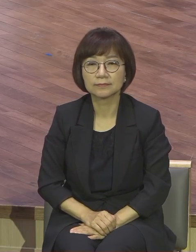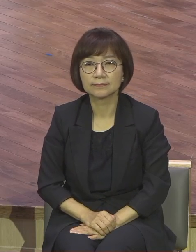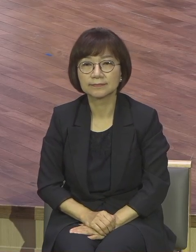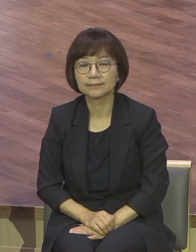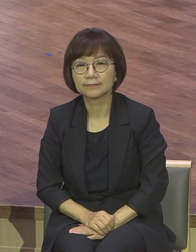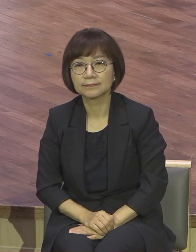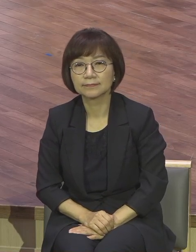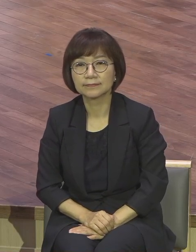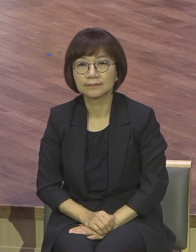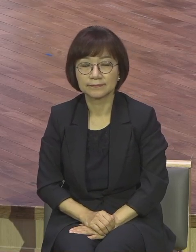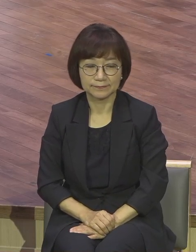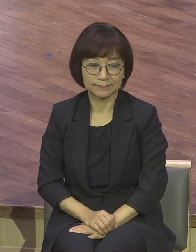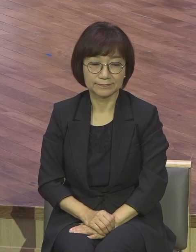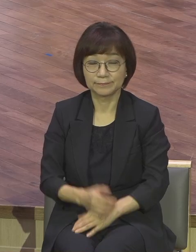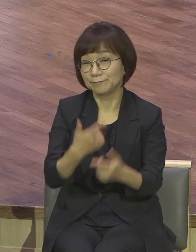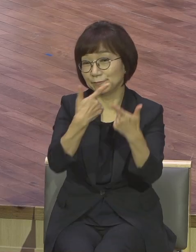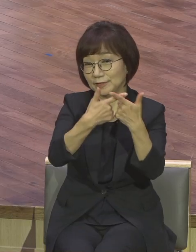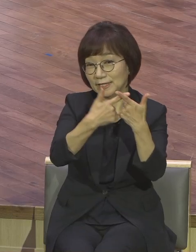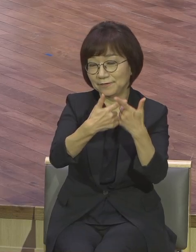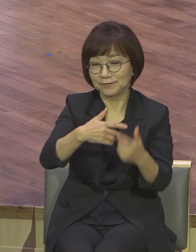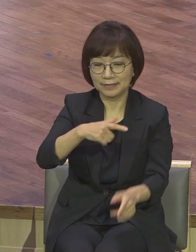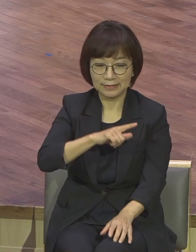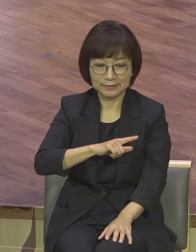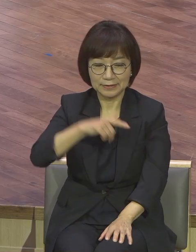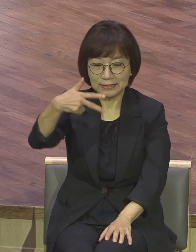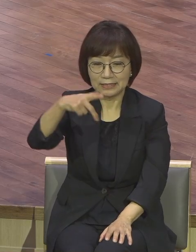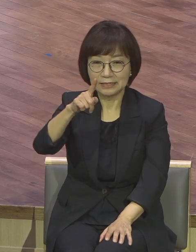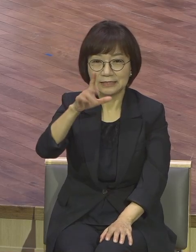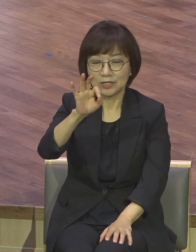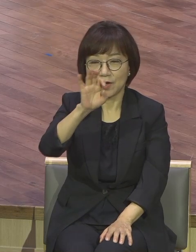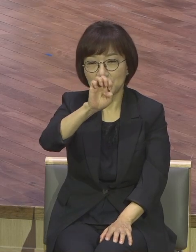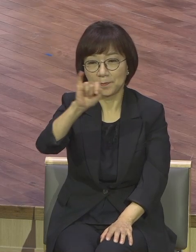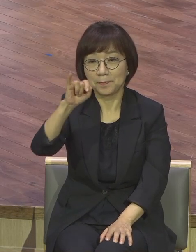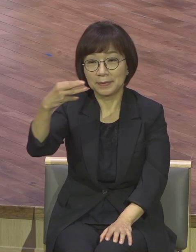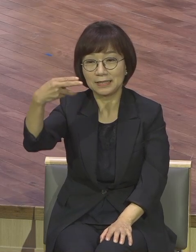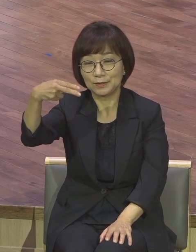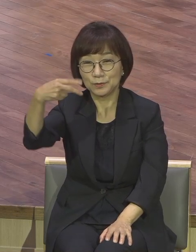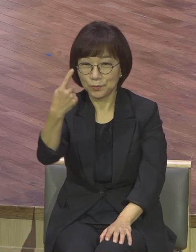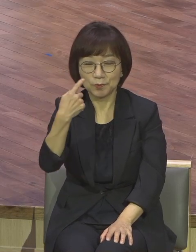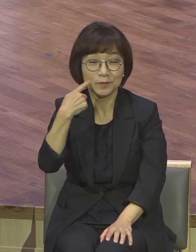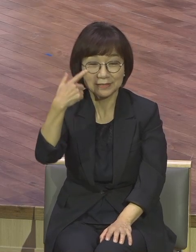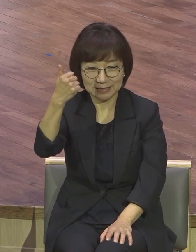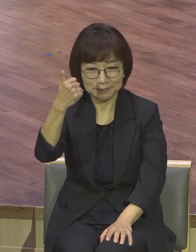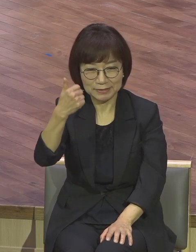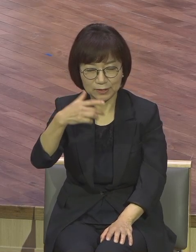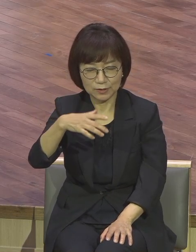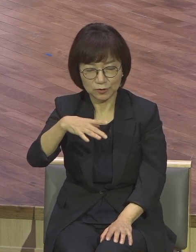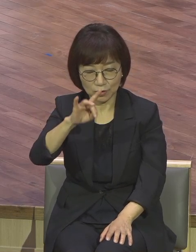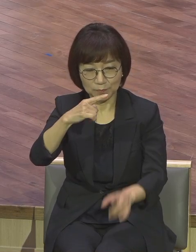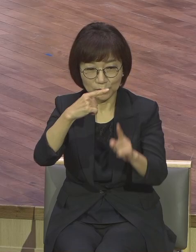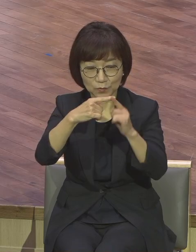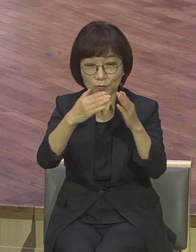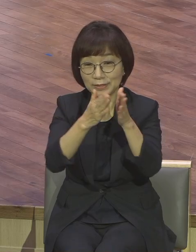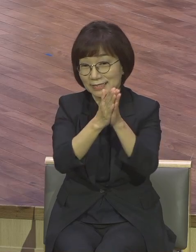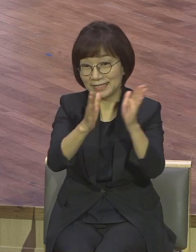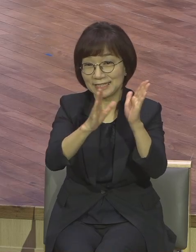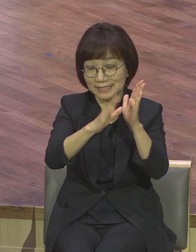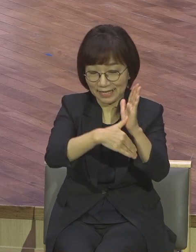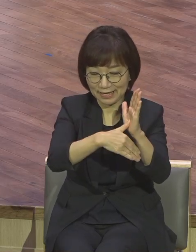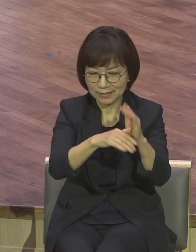정길도 목사님이 개척하면서 그랬다 하더라고요 어느 원로 목사님이 정목사 개척을 하면서